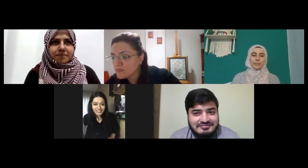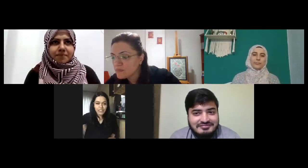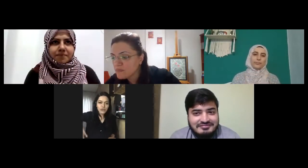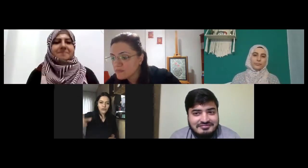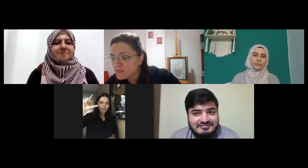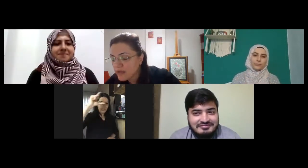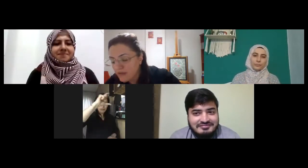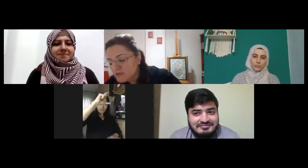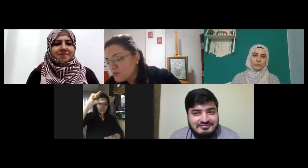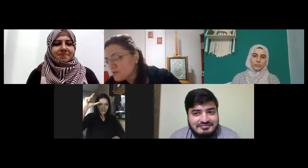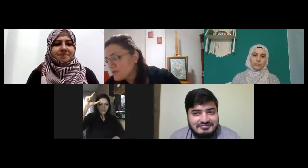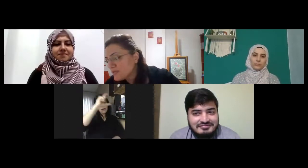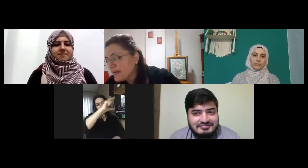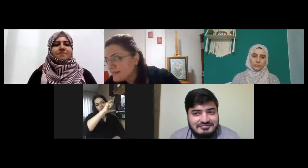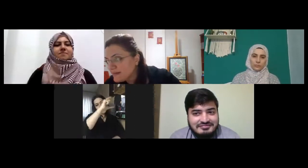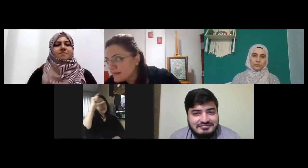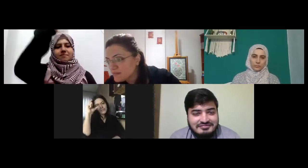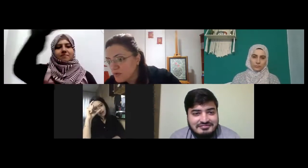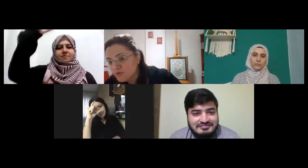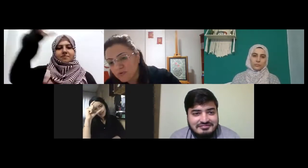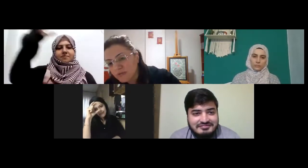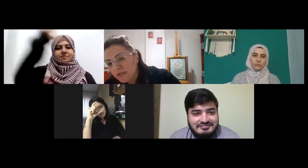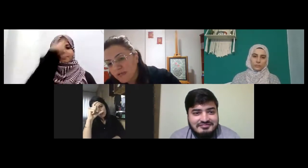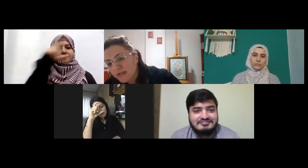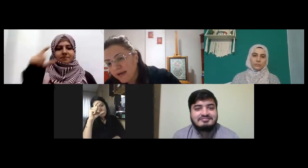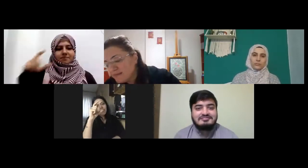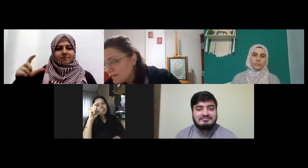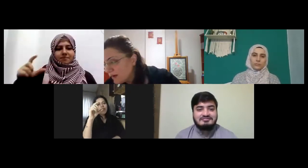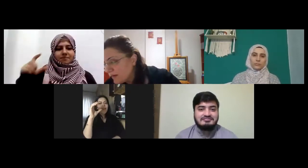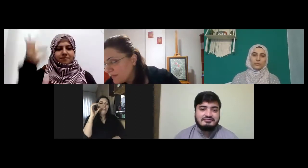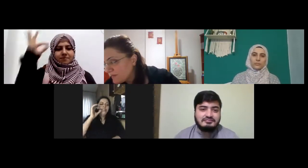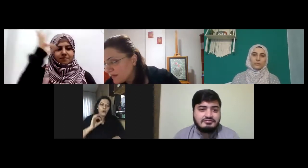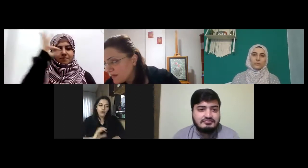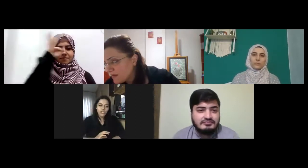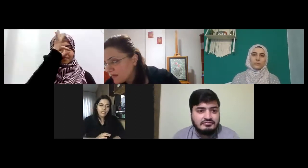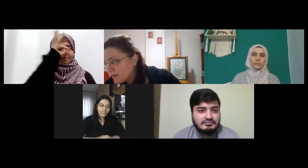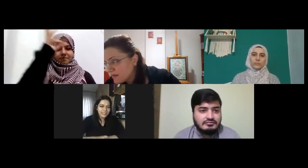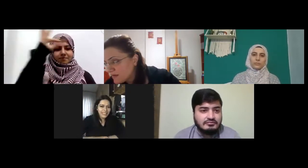geçiyorum tek başına aylar işareti ay ocak neydi